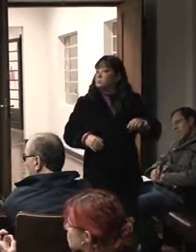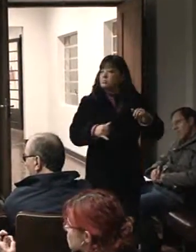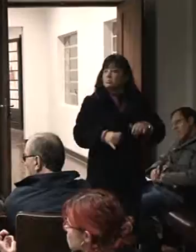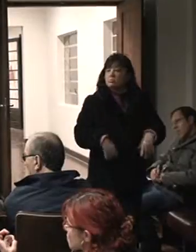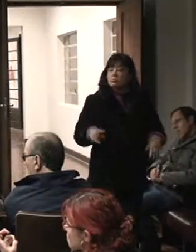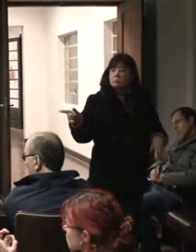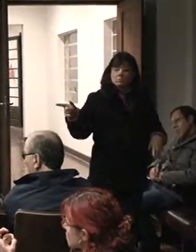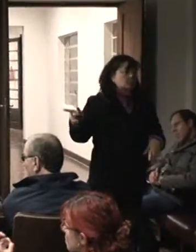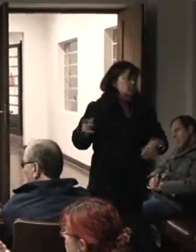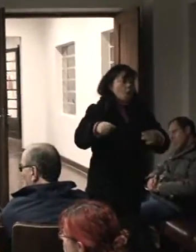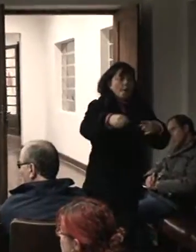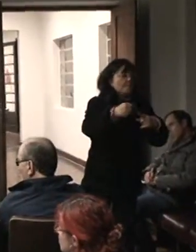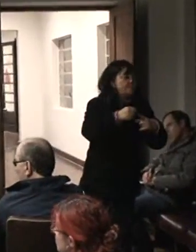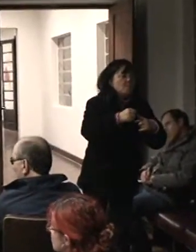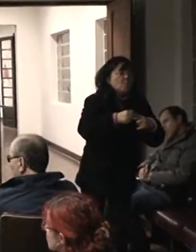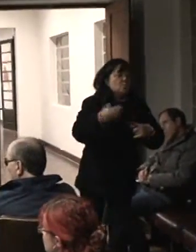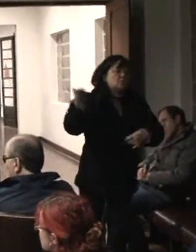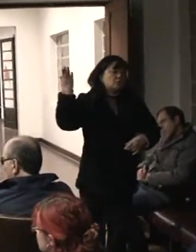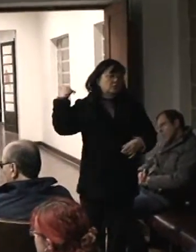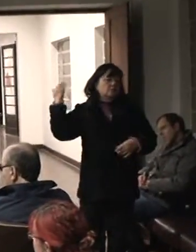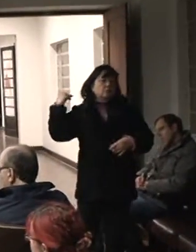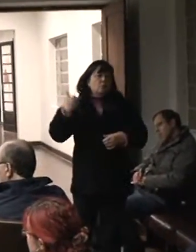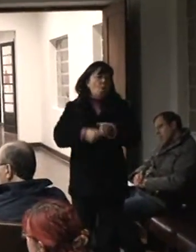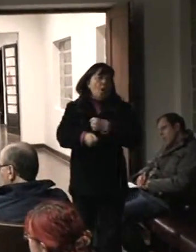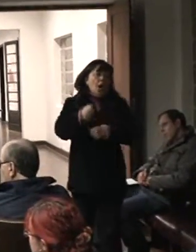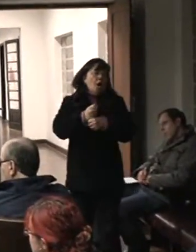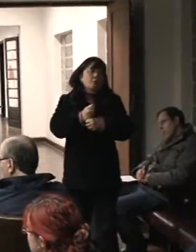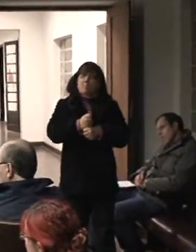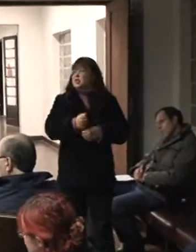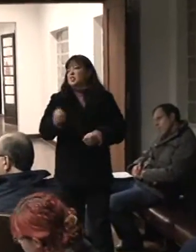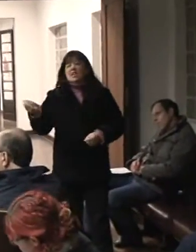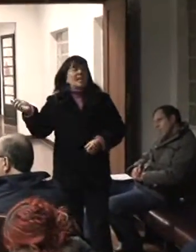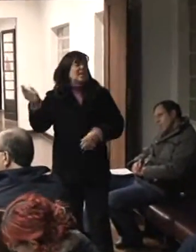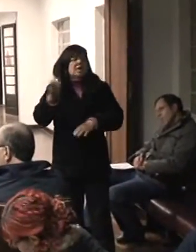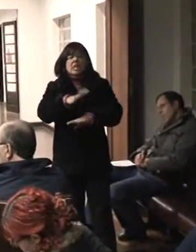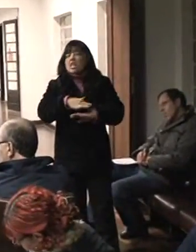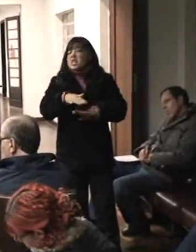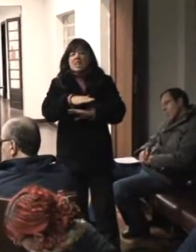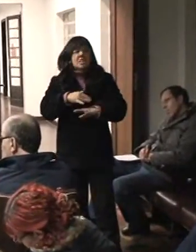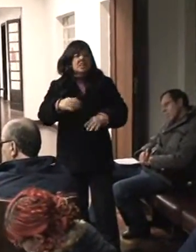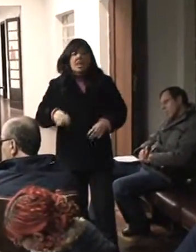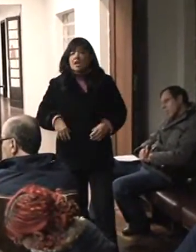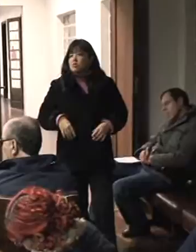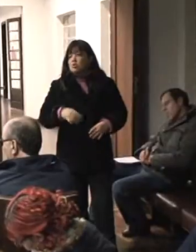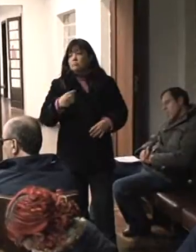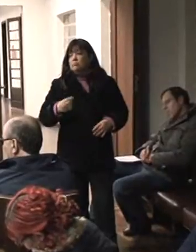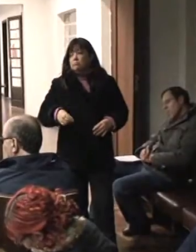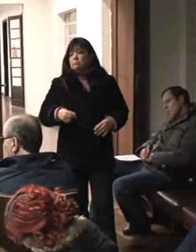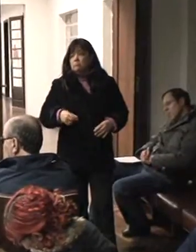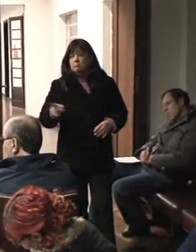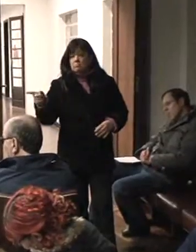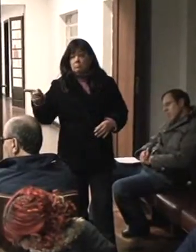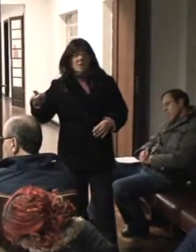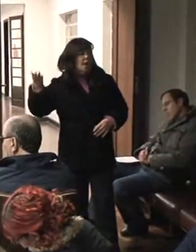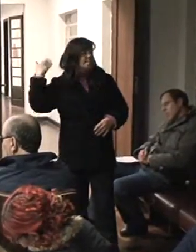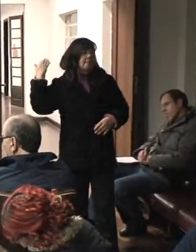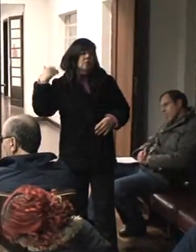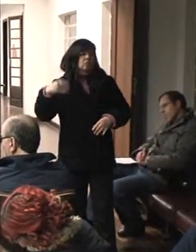2008 não foram cumpridas. Então, o que adianta novas metas? Eu tenho que cobrar o que já passou, né? Não o que está fazendo.